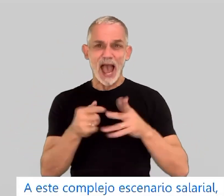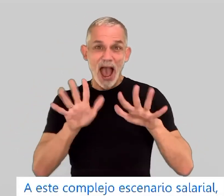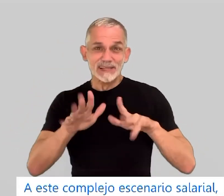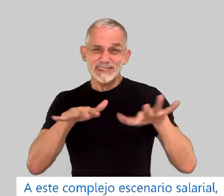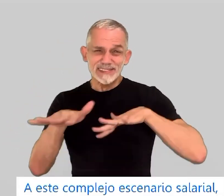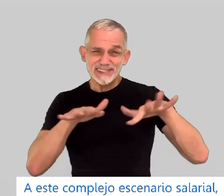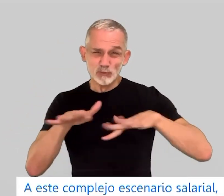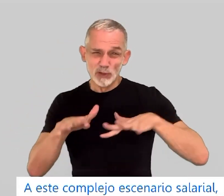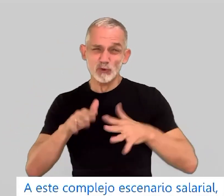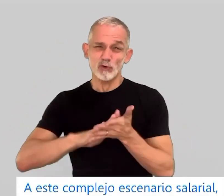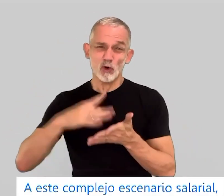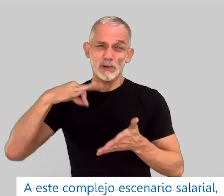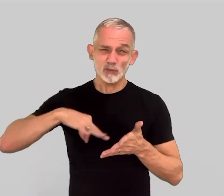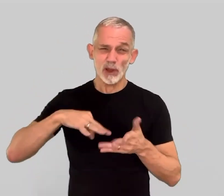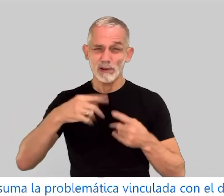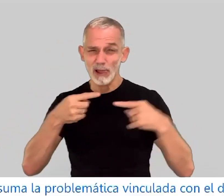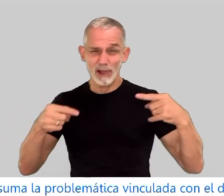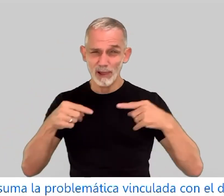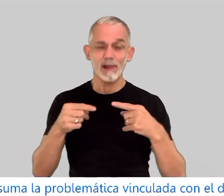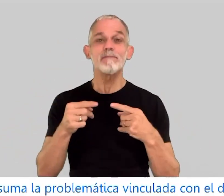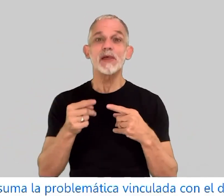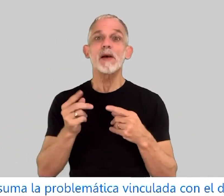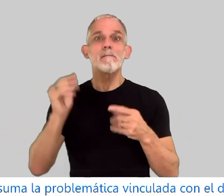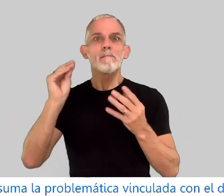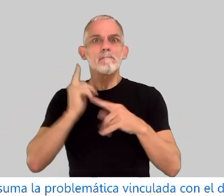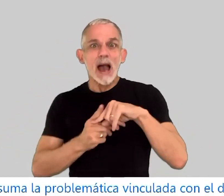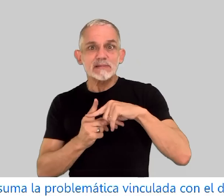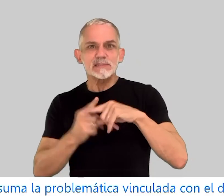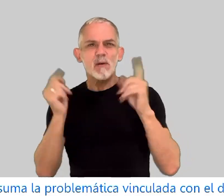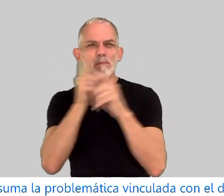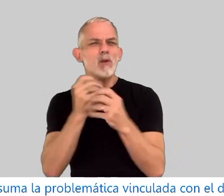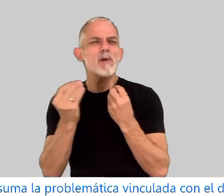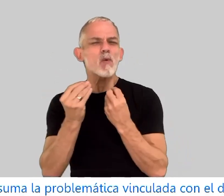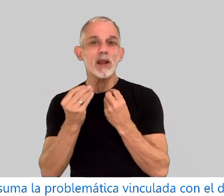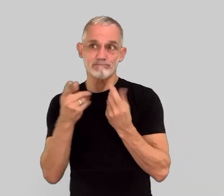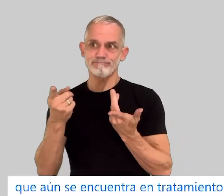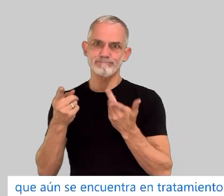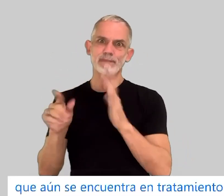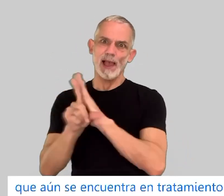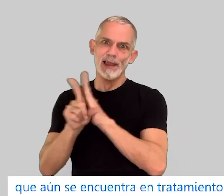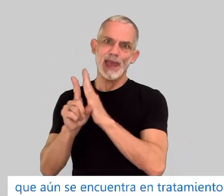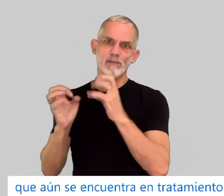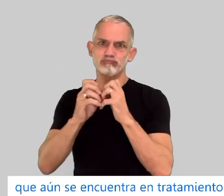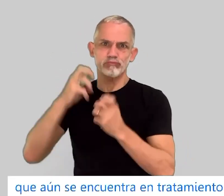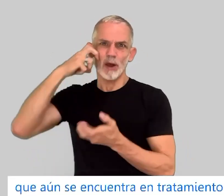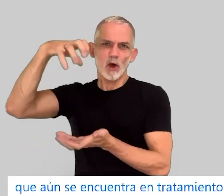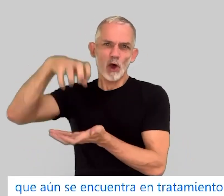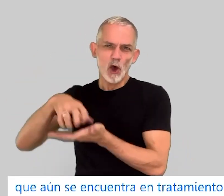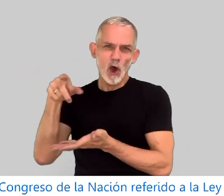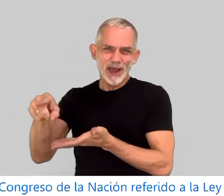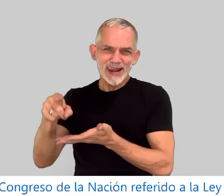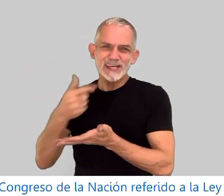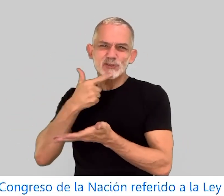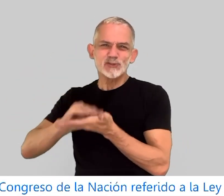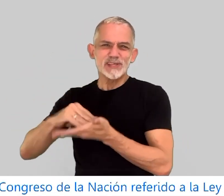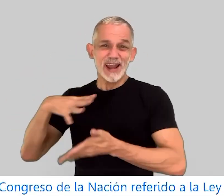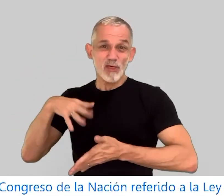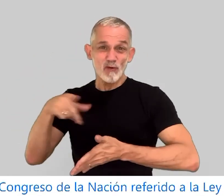escenario salarial se suma la problemática vinculada con el debate que aún se encuentra en tratamiento en el Congreso de la